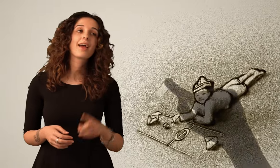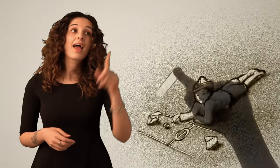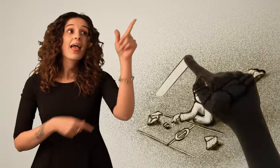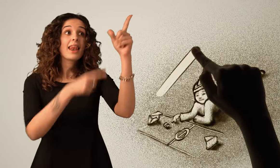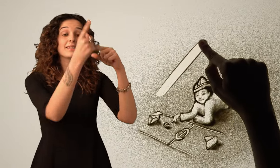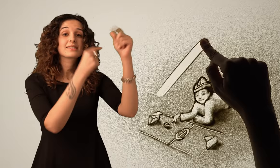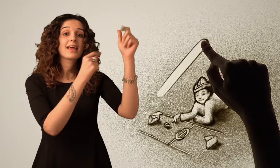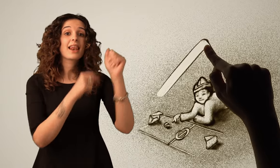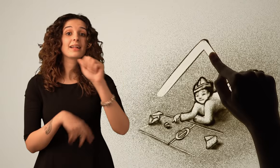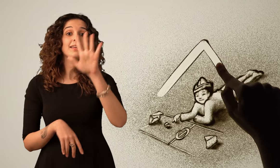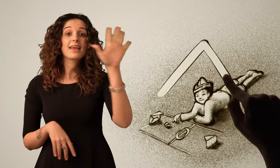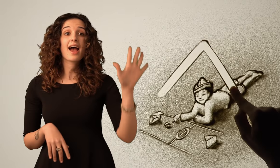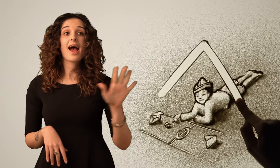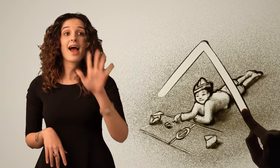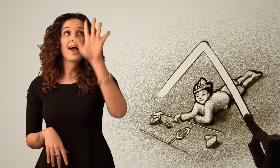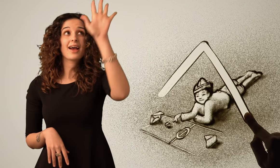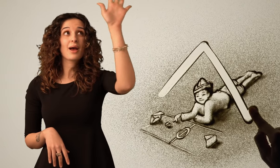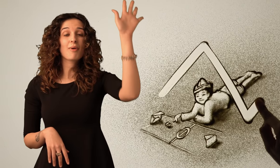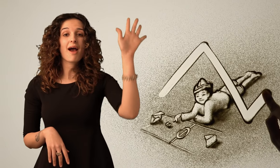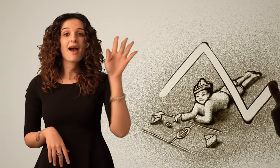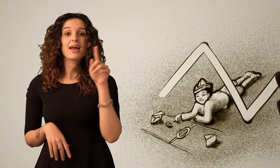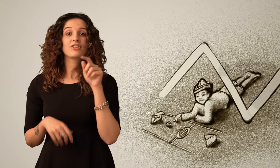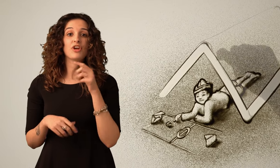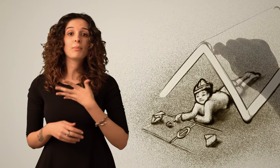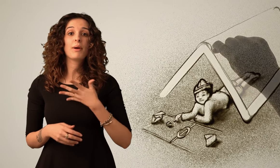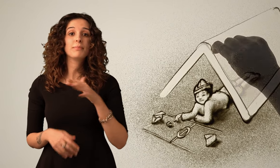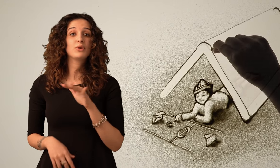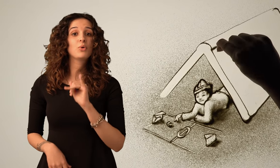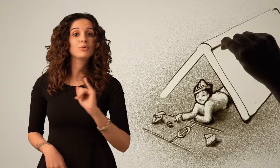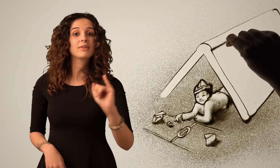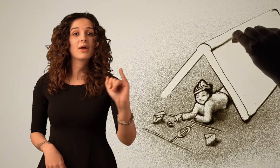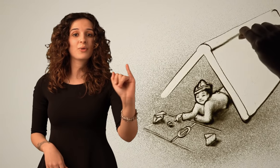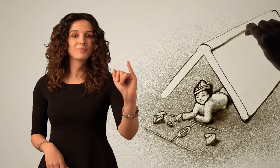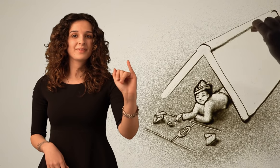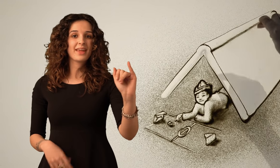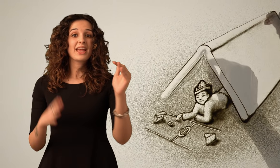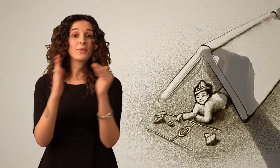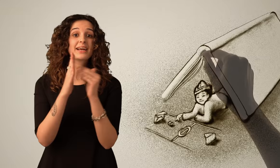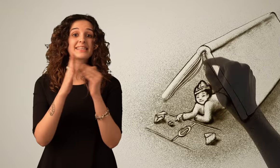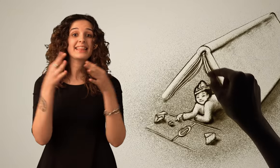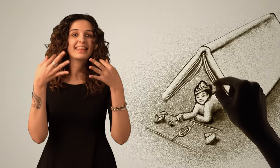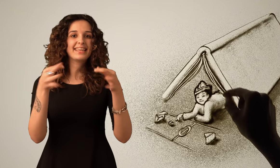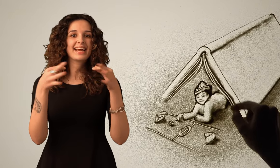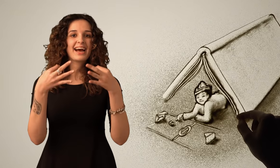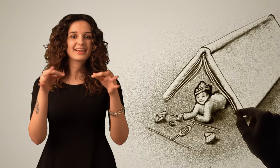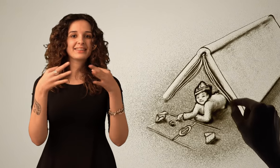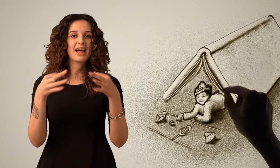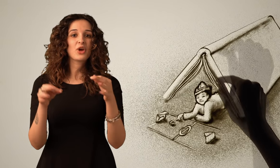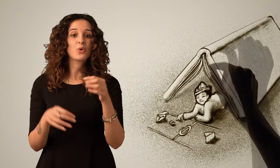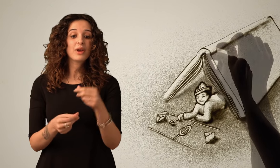La stella di Acama C'è un bambino lontano E una casetta di carta Con